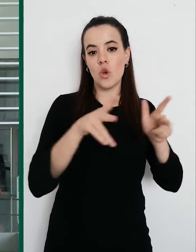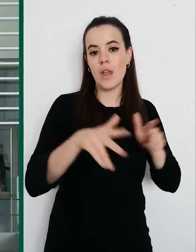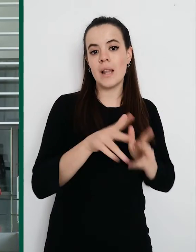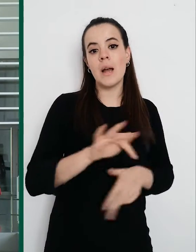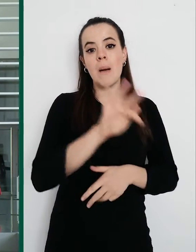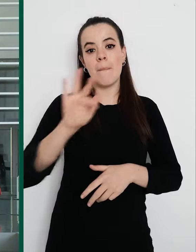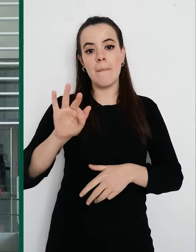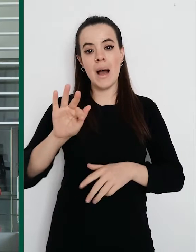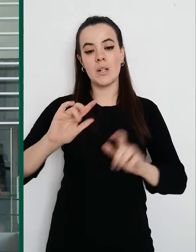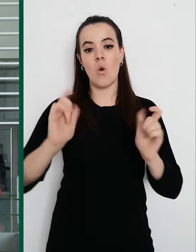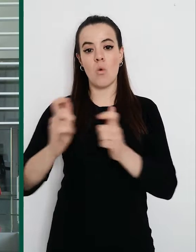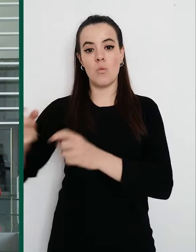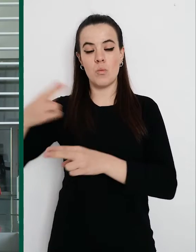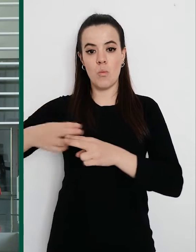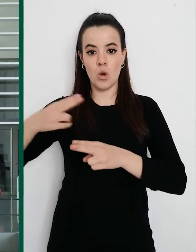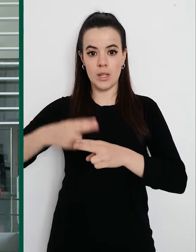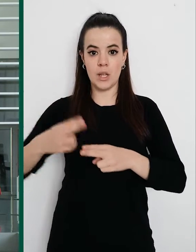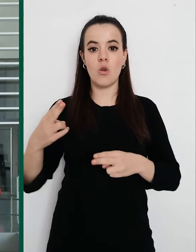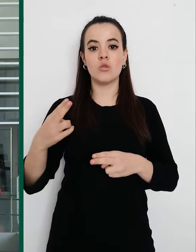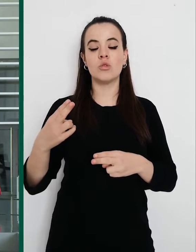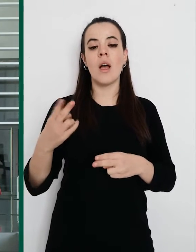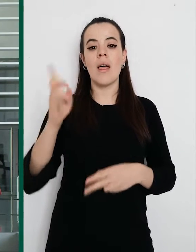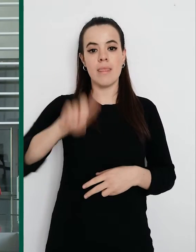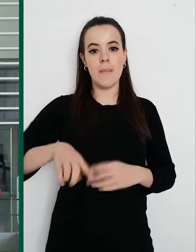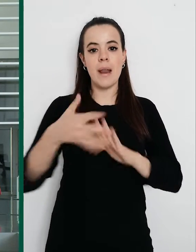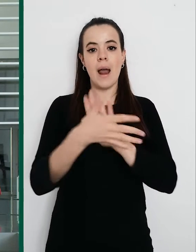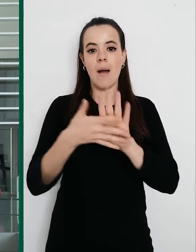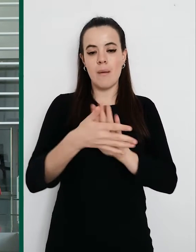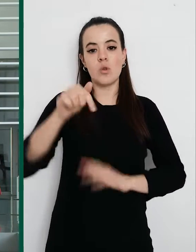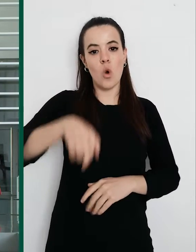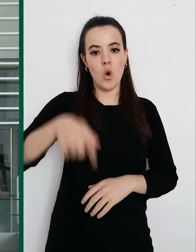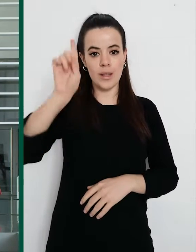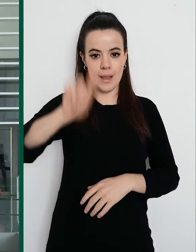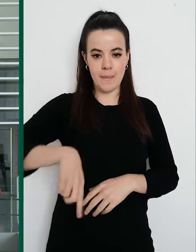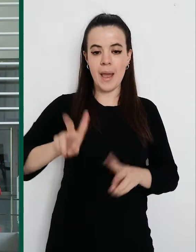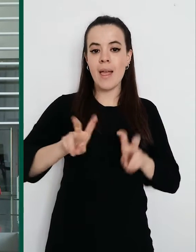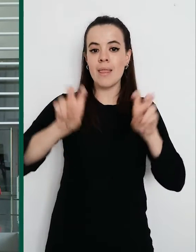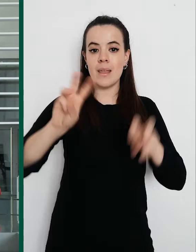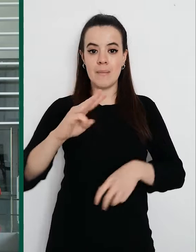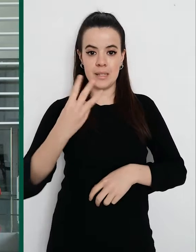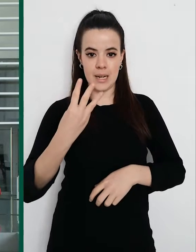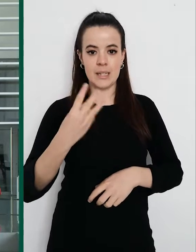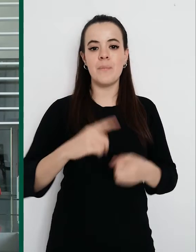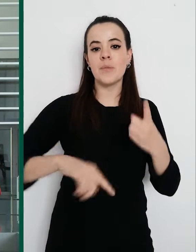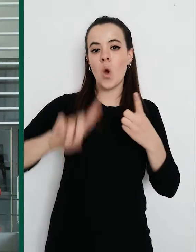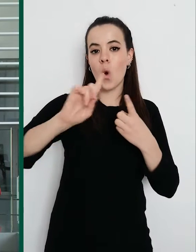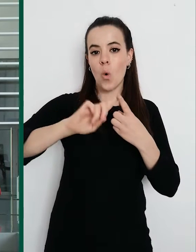tres ejes fundamentales en los que nos vamos a mover. Este primero, que va a ser de diálogo y consenso. Un segundo, de